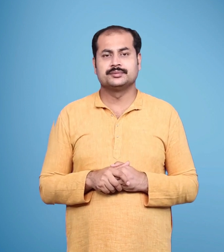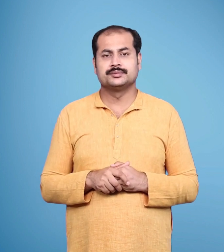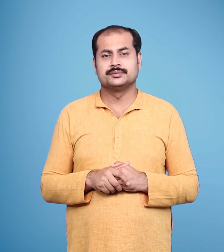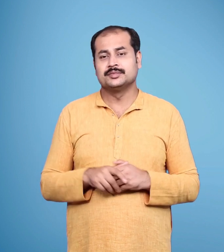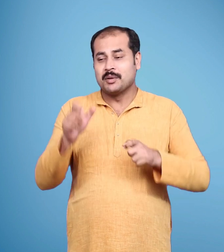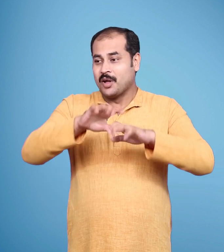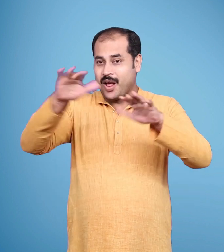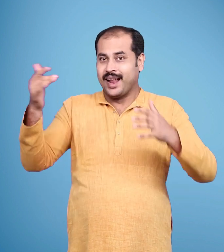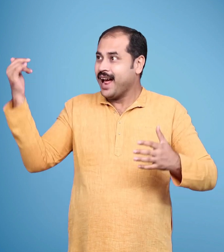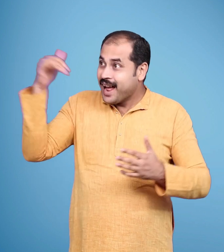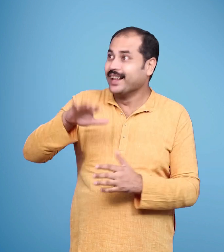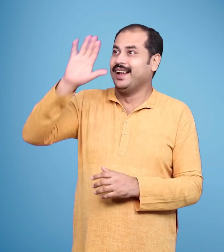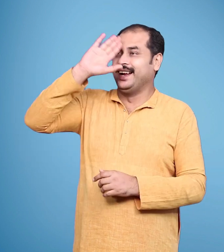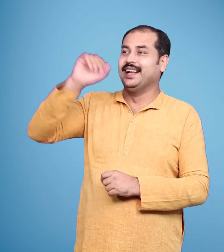वे तुमुल नाद कहां है